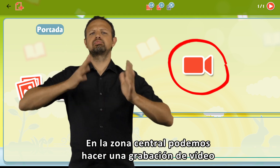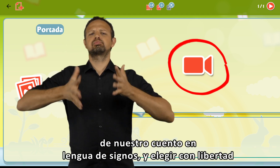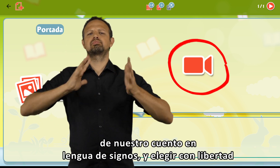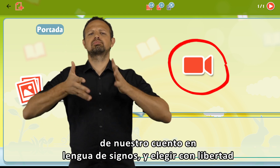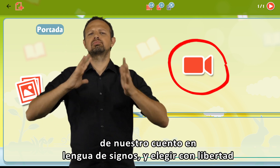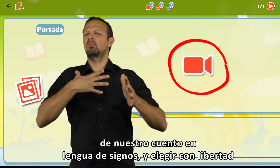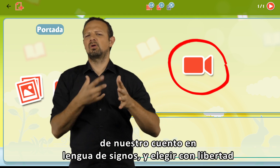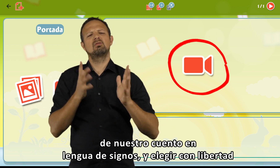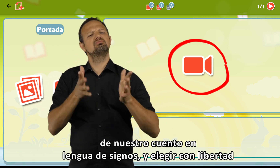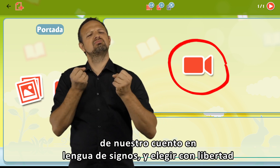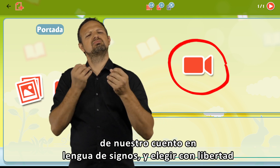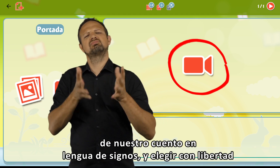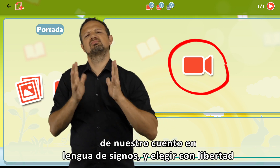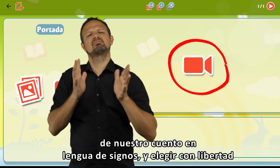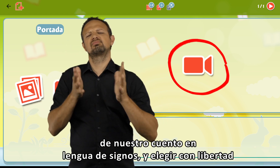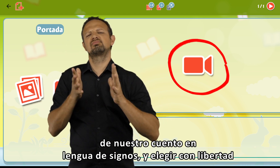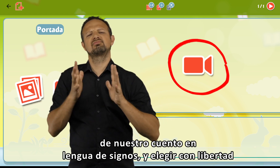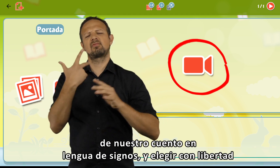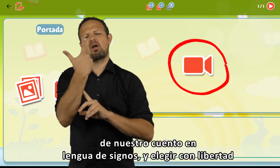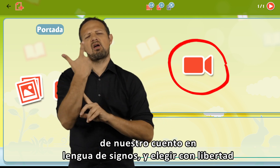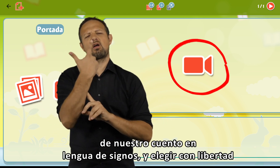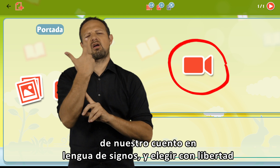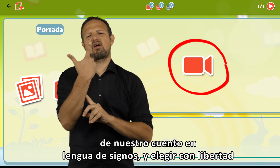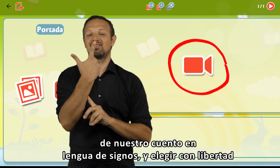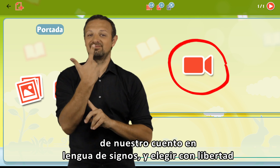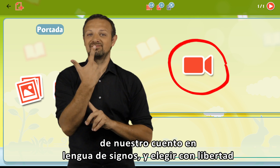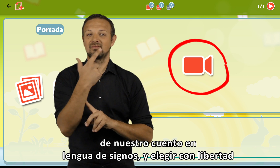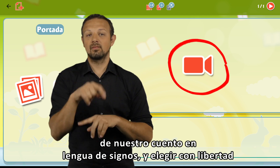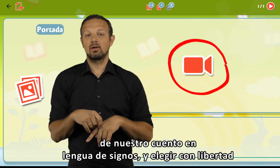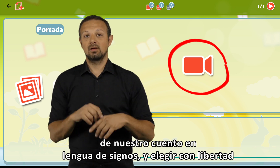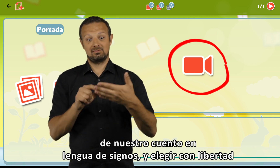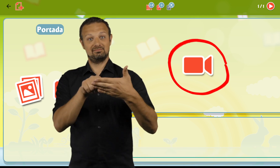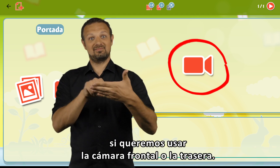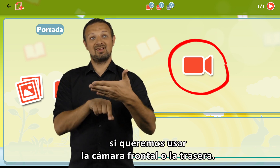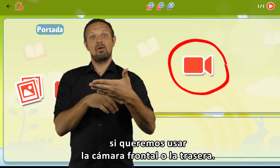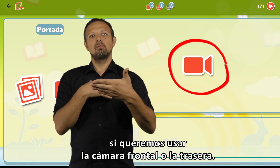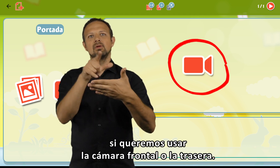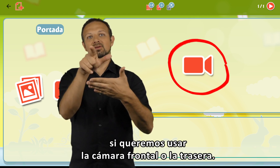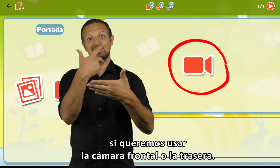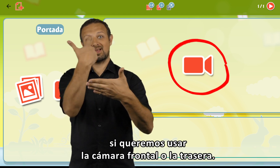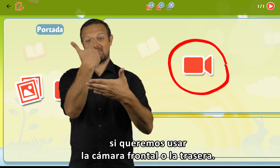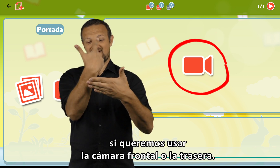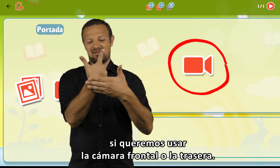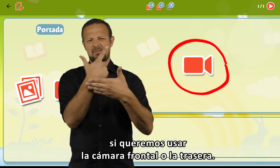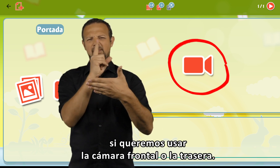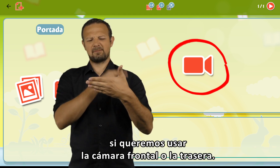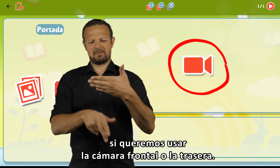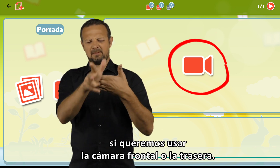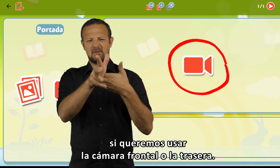de nuestro cuento en lengua de signos y elegir con libertad si queremos usar la cámara frontal o la trasera.